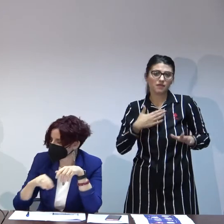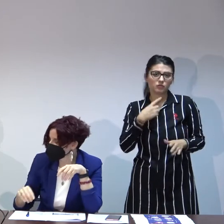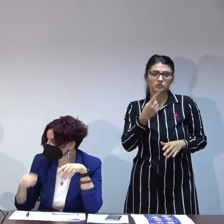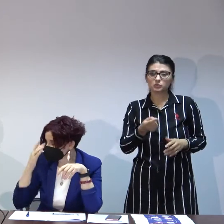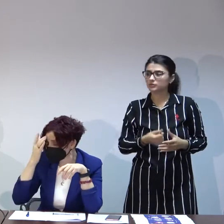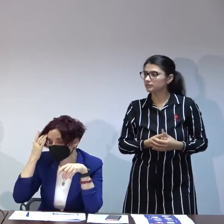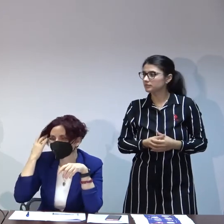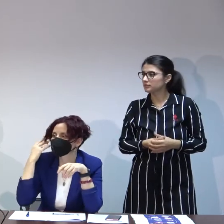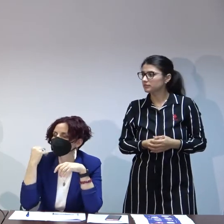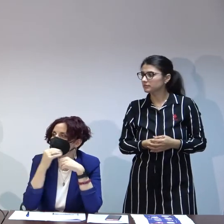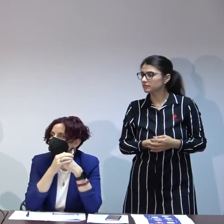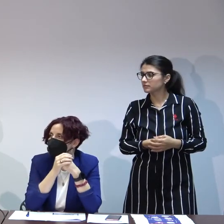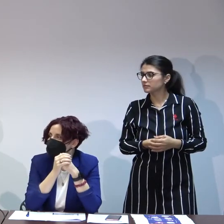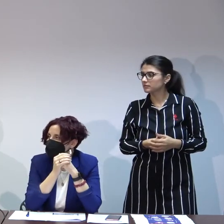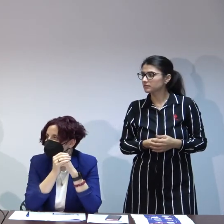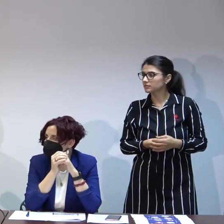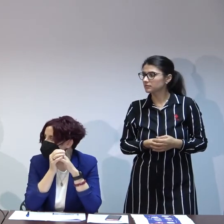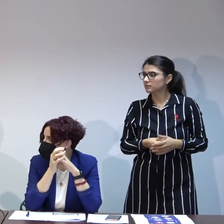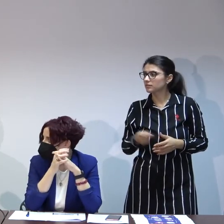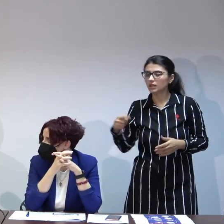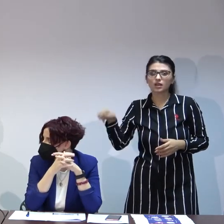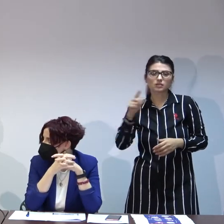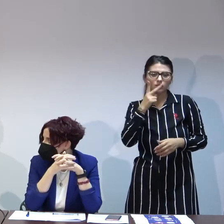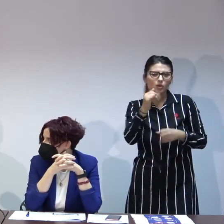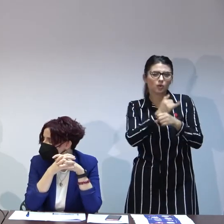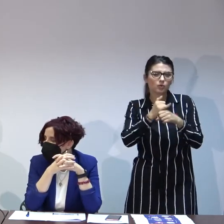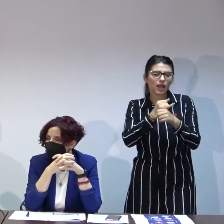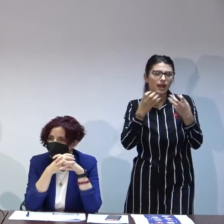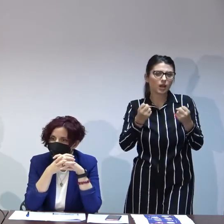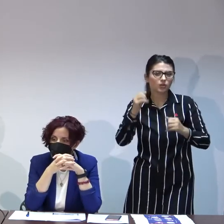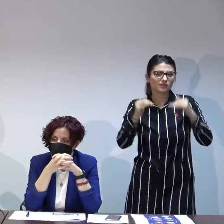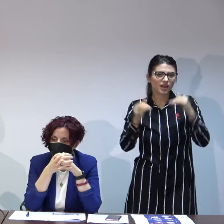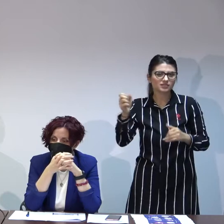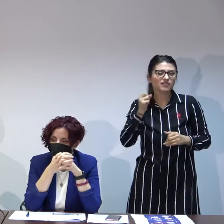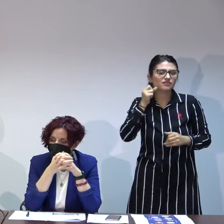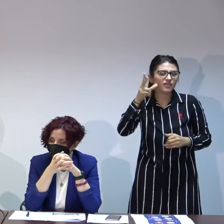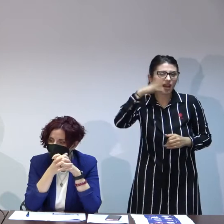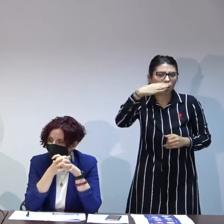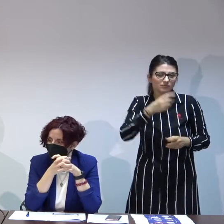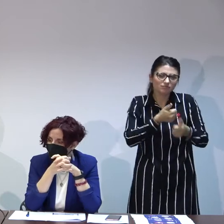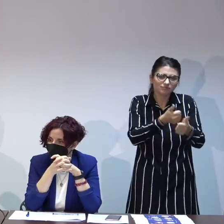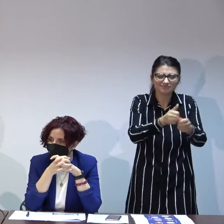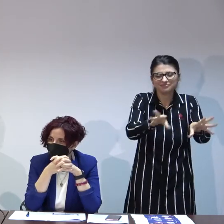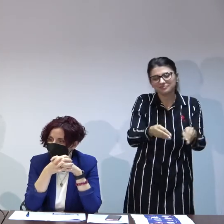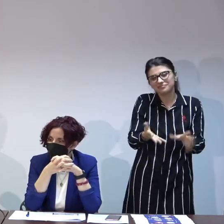pentru noi e și mai greu de văzut diferențele că noi stăm cu el în fiecare zi și atunci dar anumiți prieteni de noștri când vin ne spun că